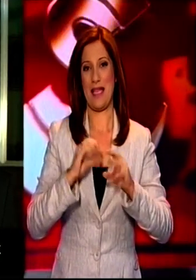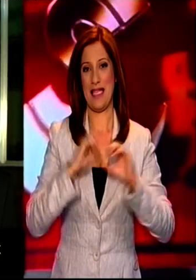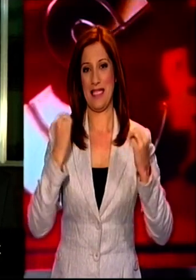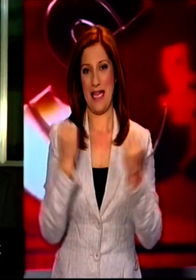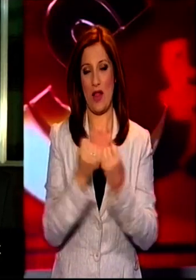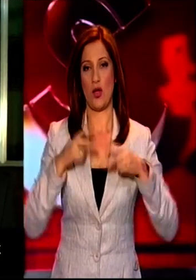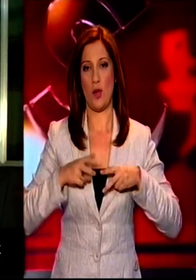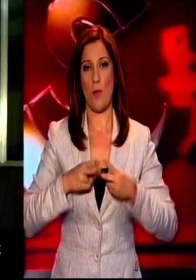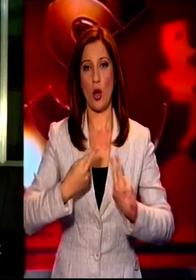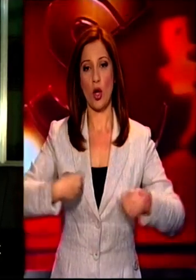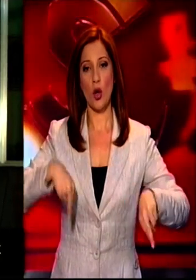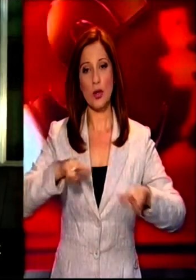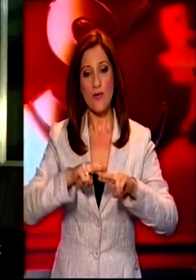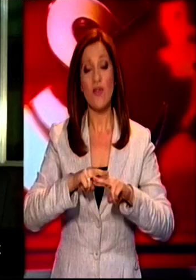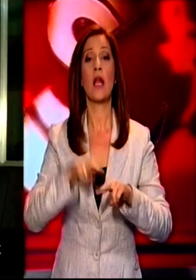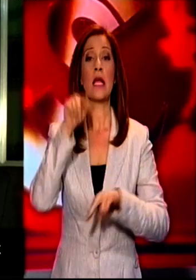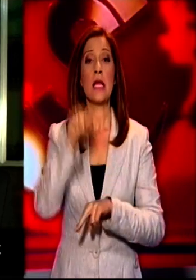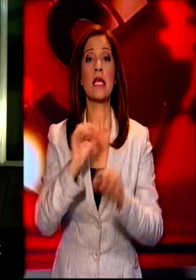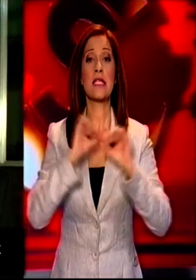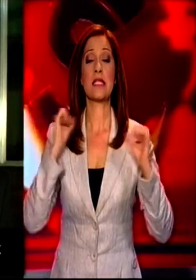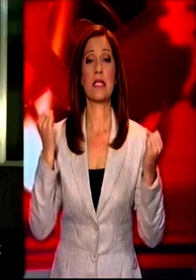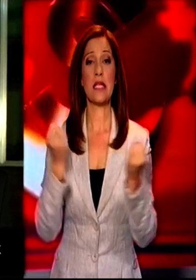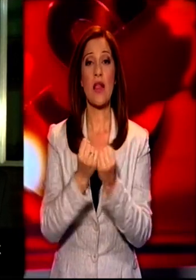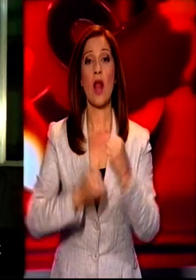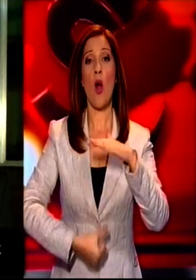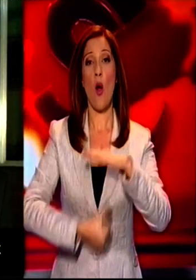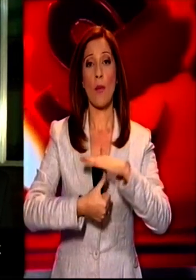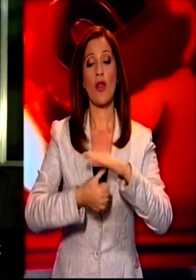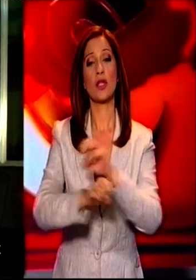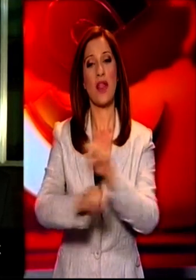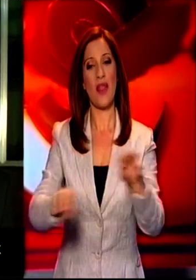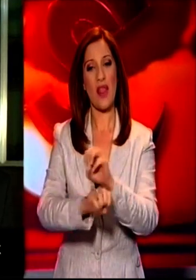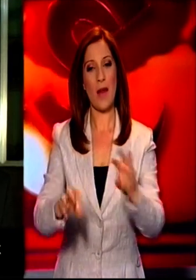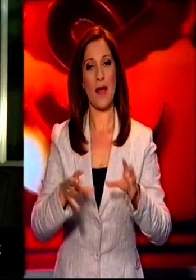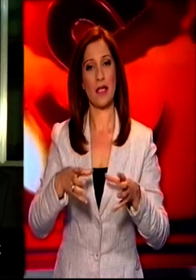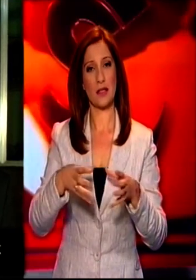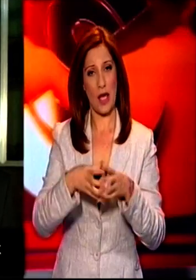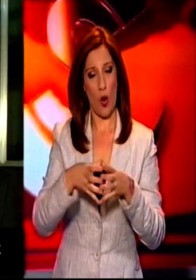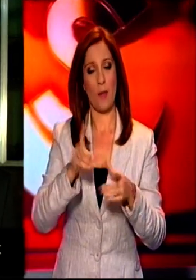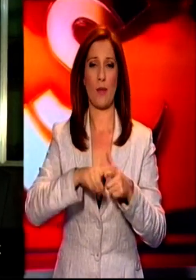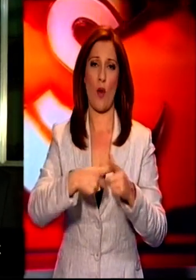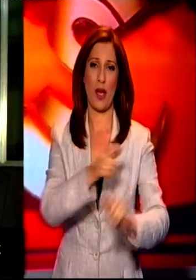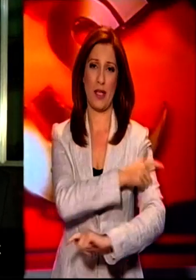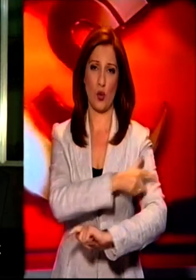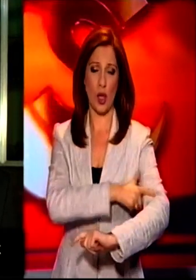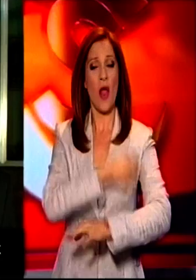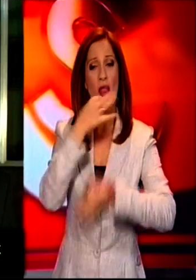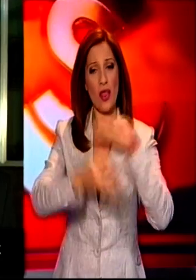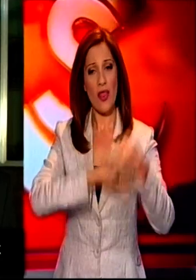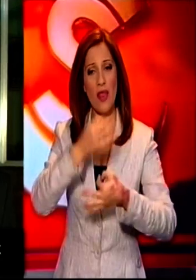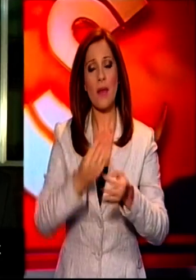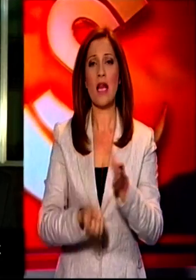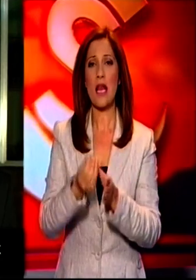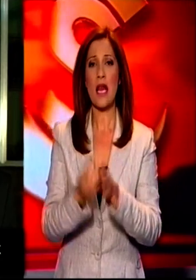Υπουργικού Συμβουλίου. Κατά τη διάρκεια αυτής της συνεδρίας, ο Πρόεδρος θα ενημερώσει τους πολιτικούς αρχηγούς για όλες τις εξελίξεις της